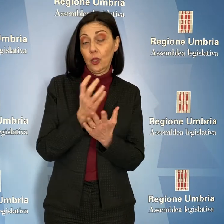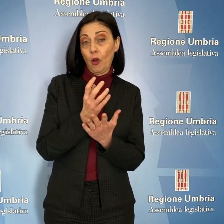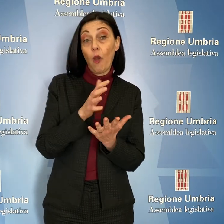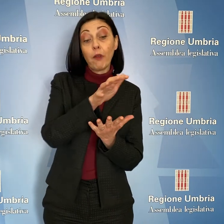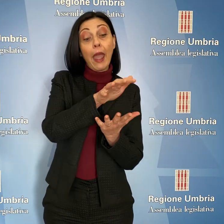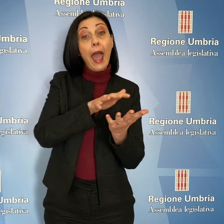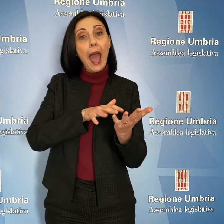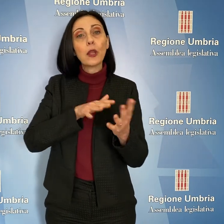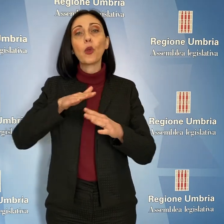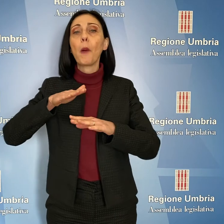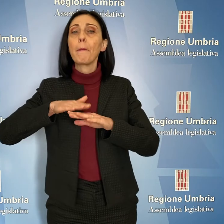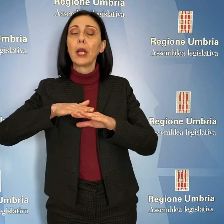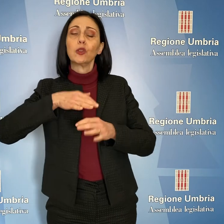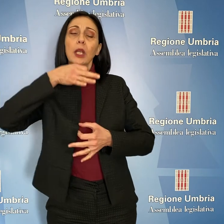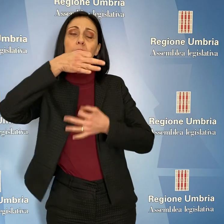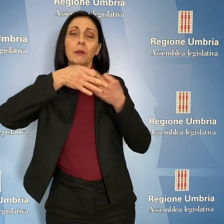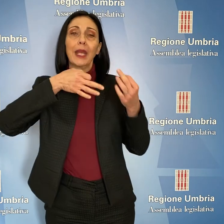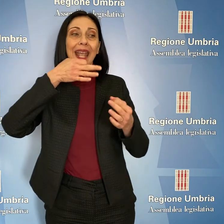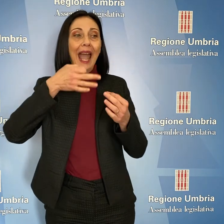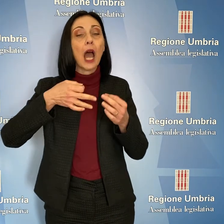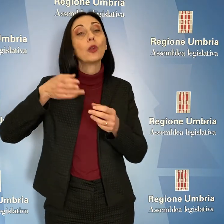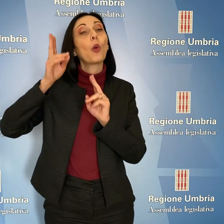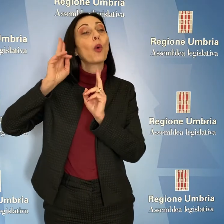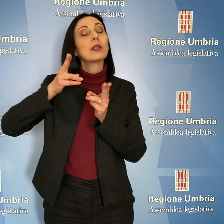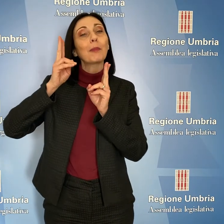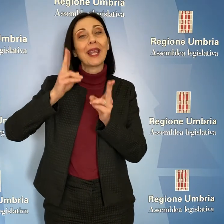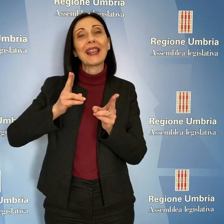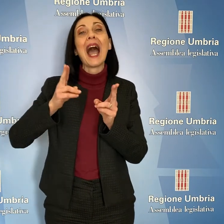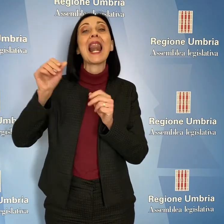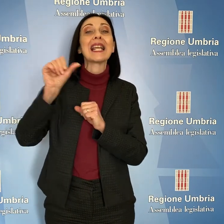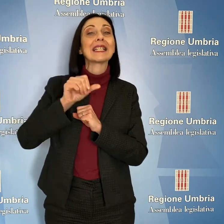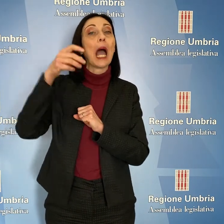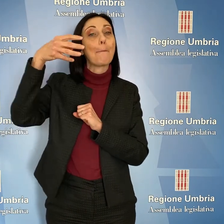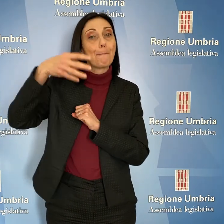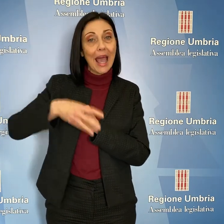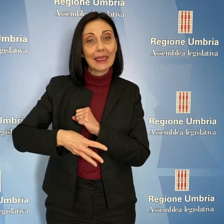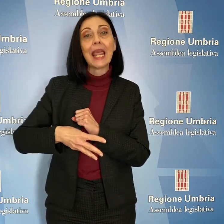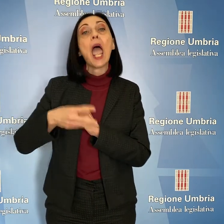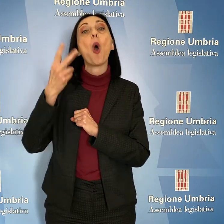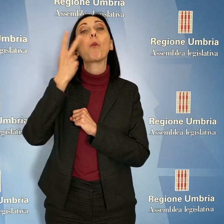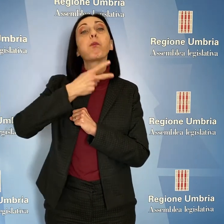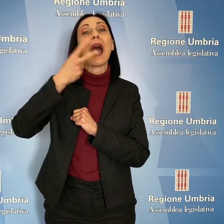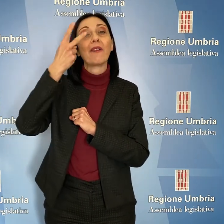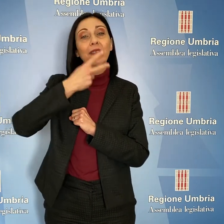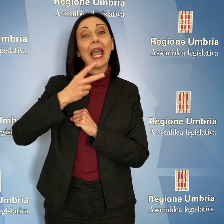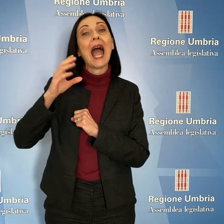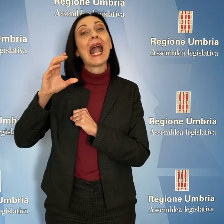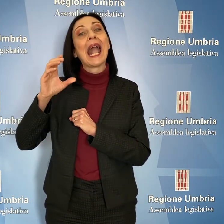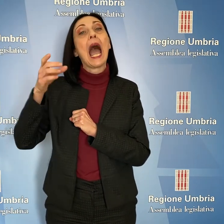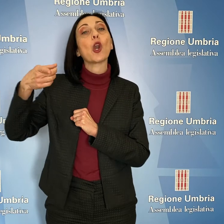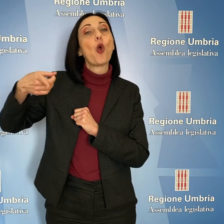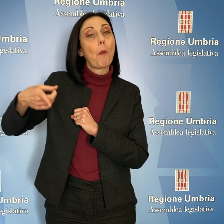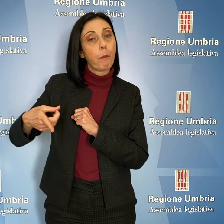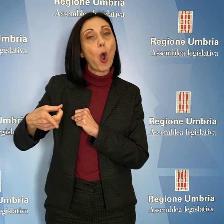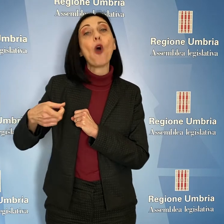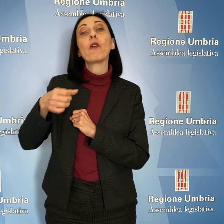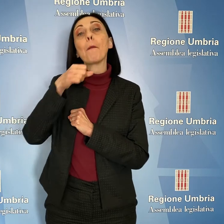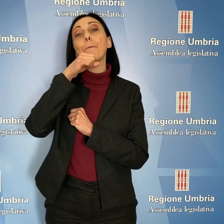'atto, Mancini ha spiegato che il Policlinico San Matteo di Pavia e l'ospedale Carlo Poma di Mantova hanno sperimentato la